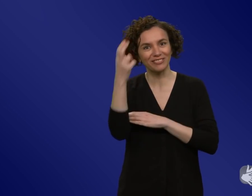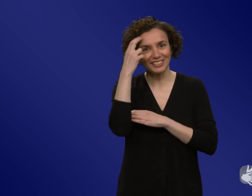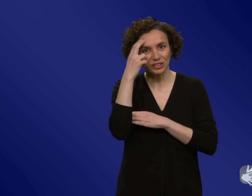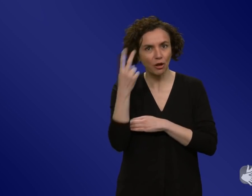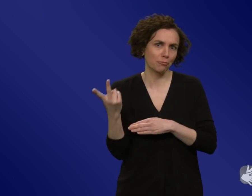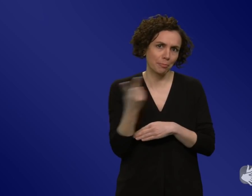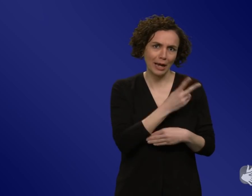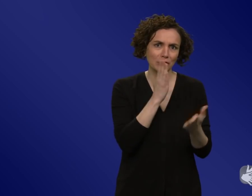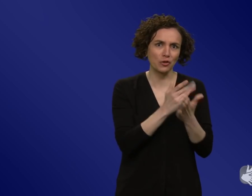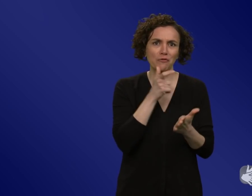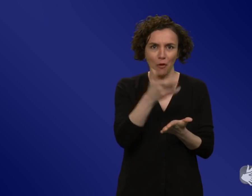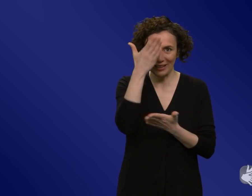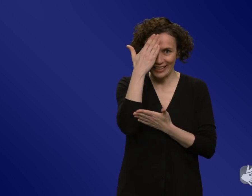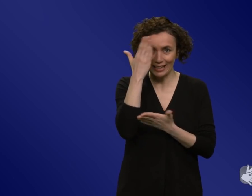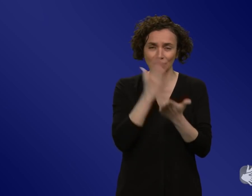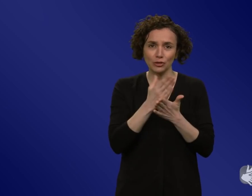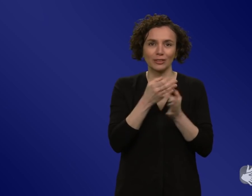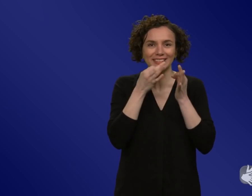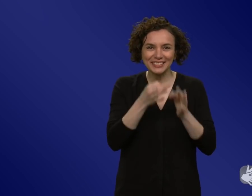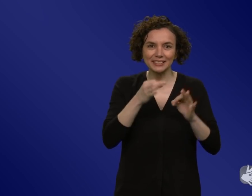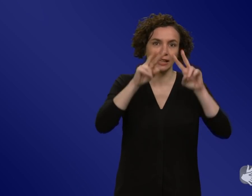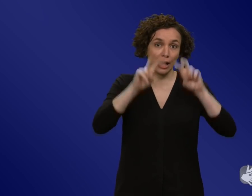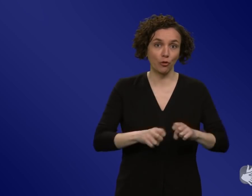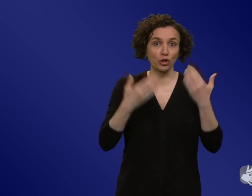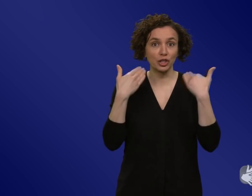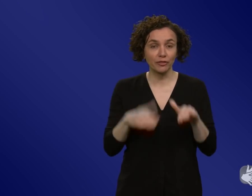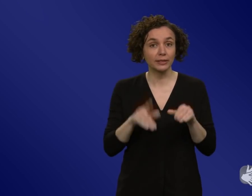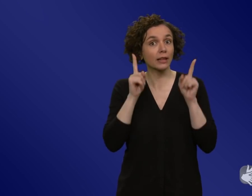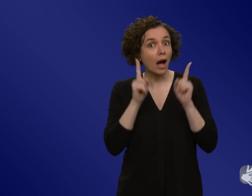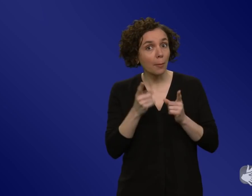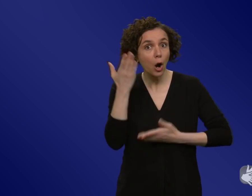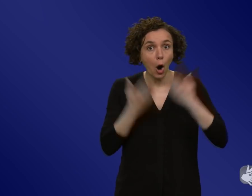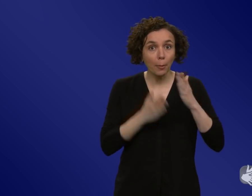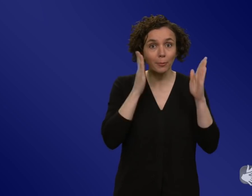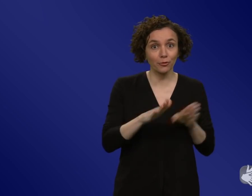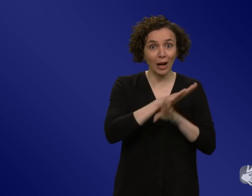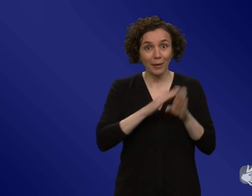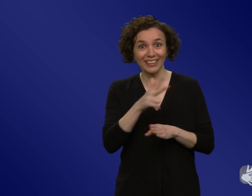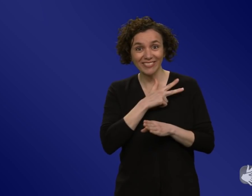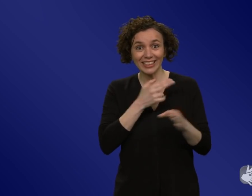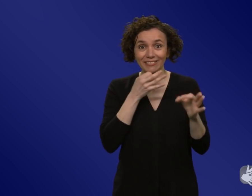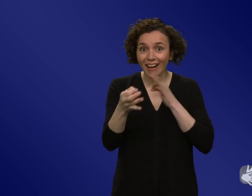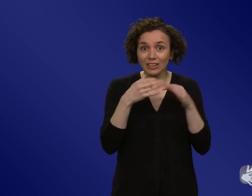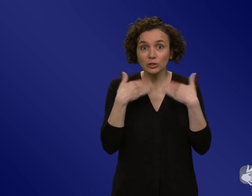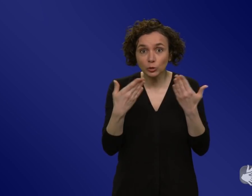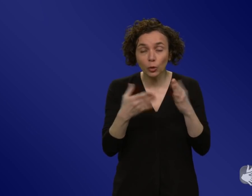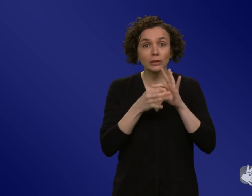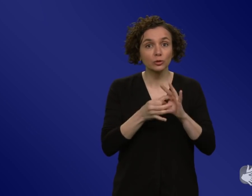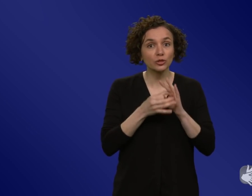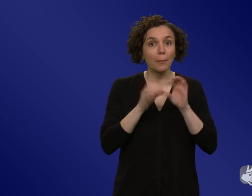Begriff schon lange und haben ihn gut erforscht. Doch wurden und werden sie überhaupt gefragt, wenn es um Aufklärung über Maßnahmen und ums Impfen geht?